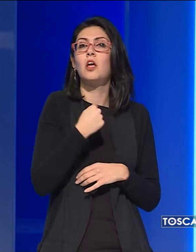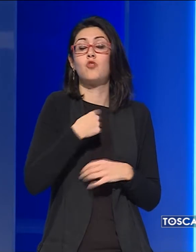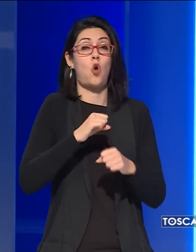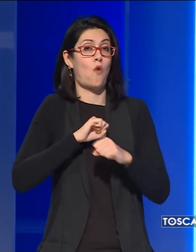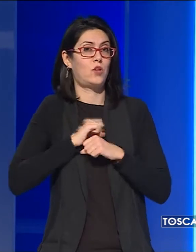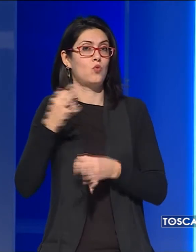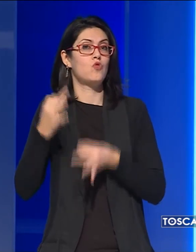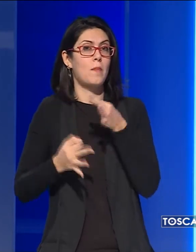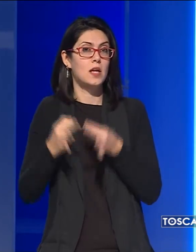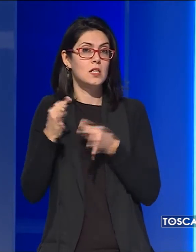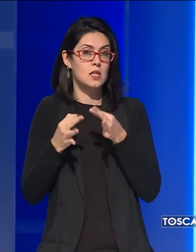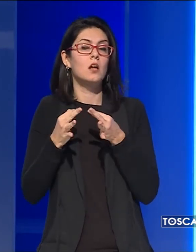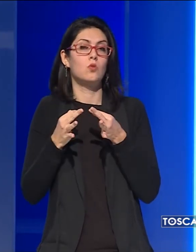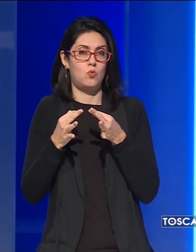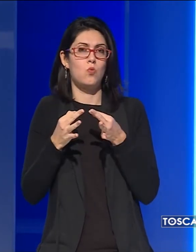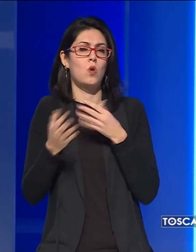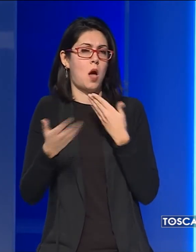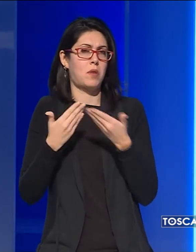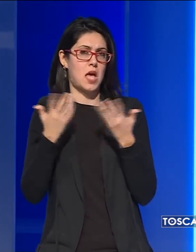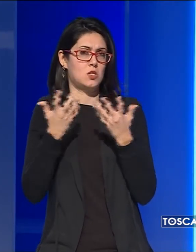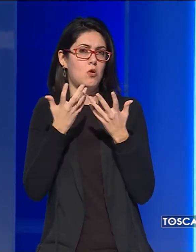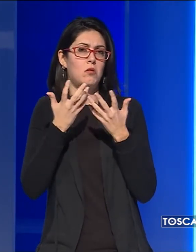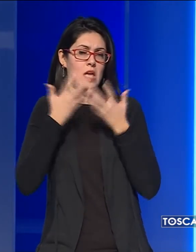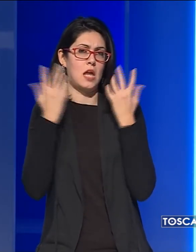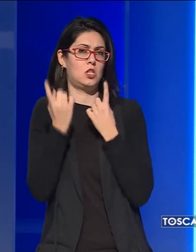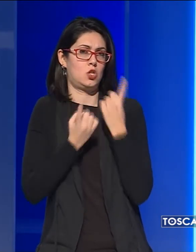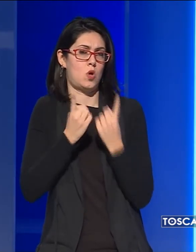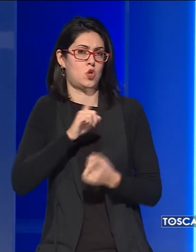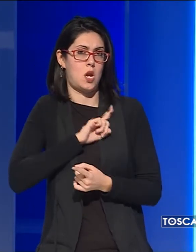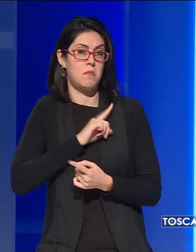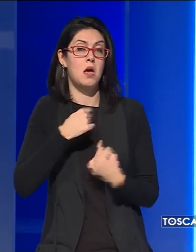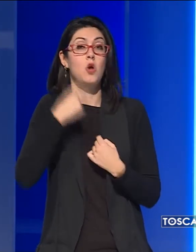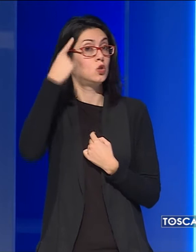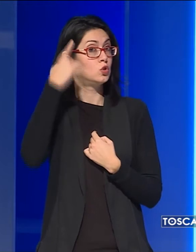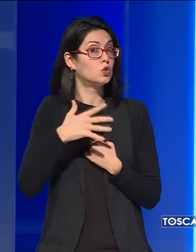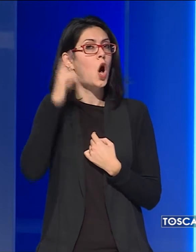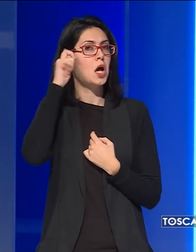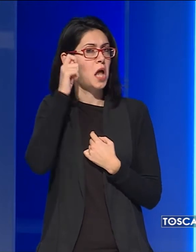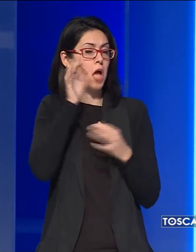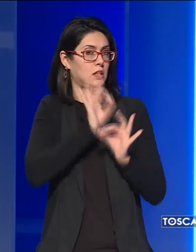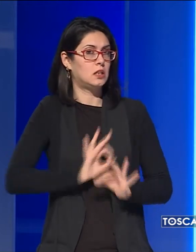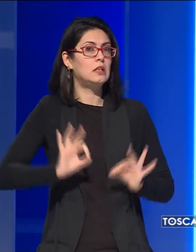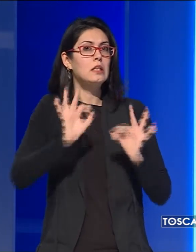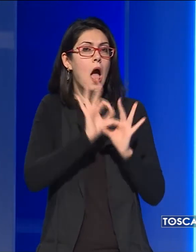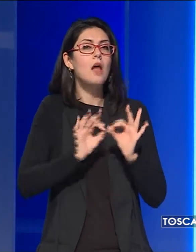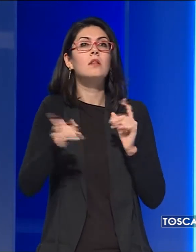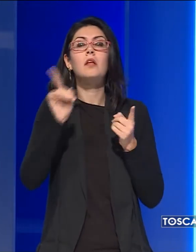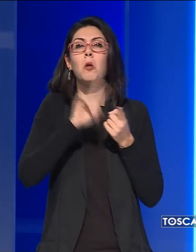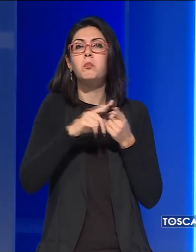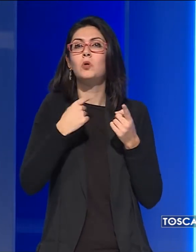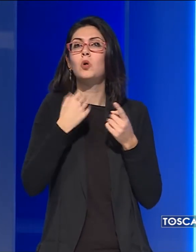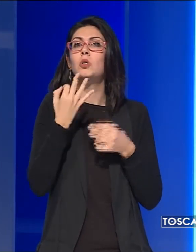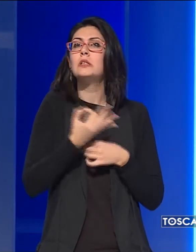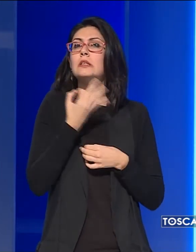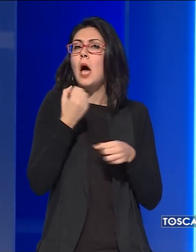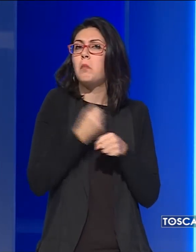magistratura chiarirà presto la mia posizione so di non aver commesso reati e di aver sempre svolto i